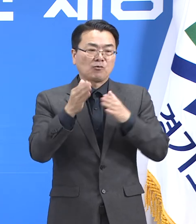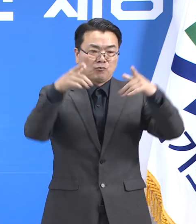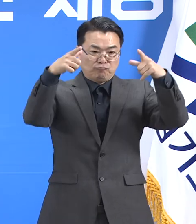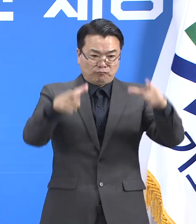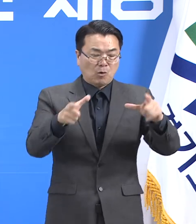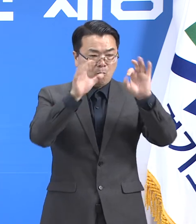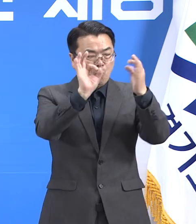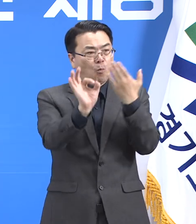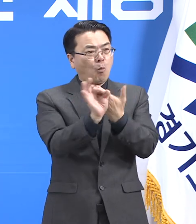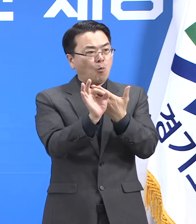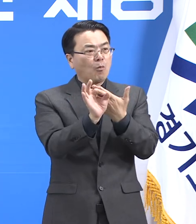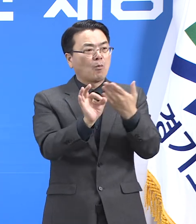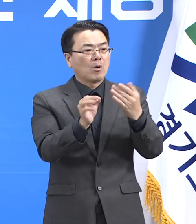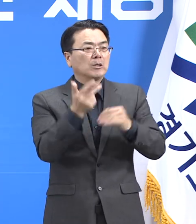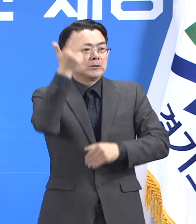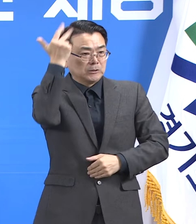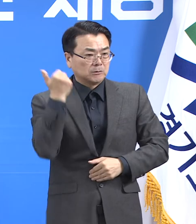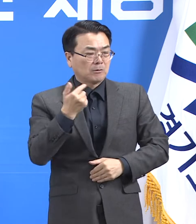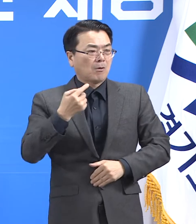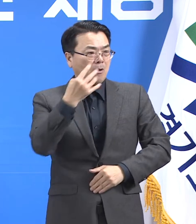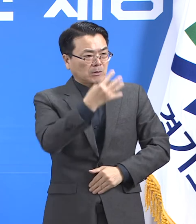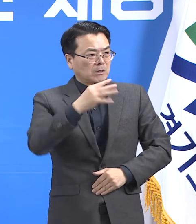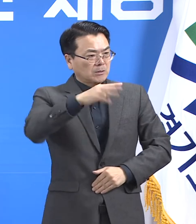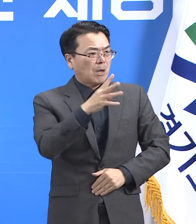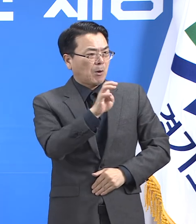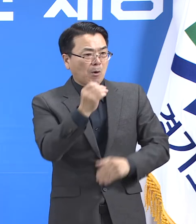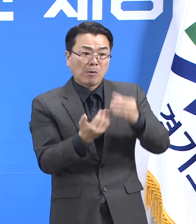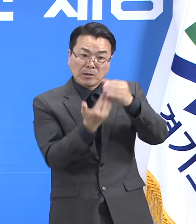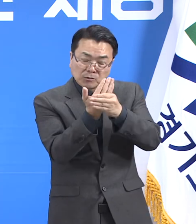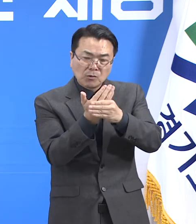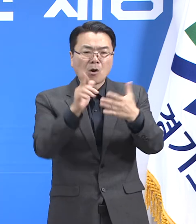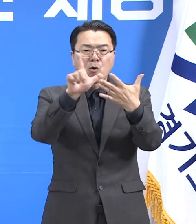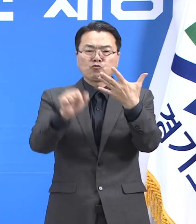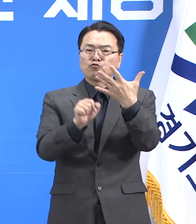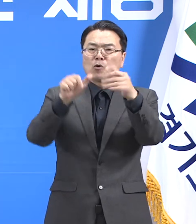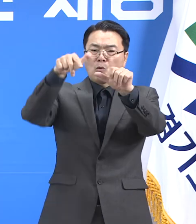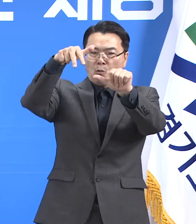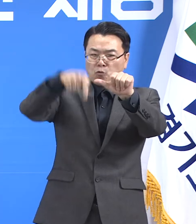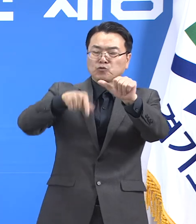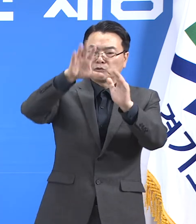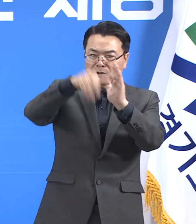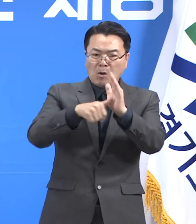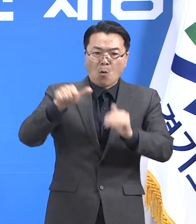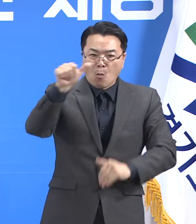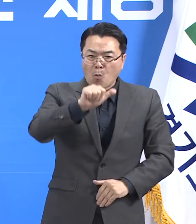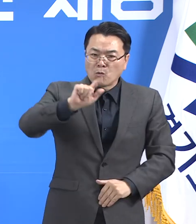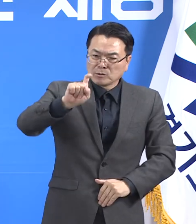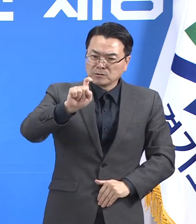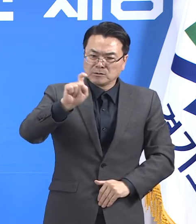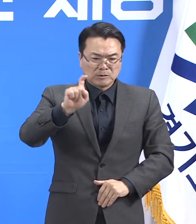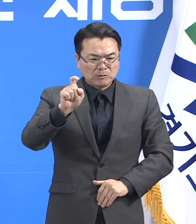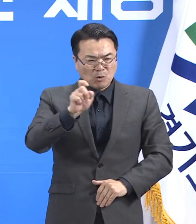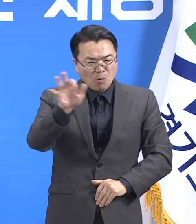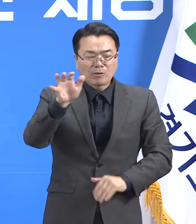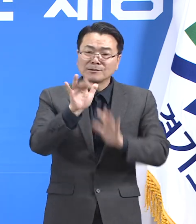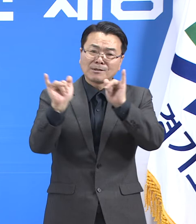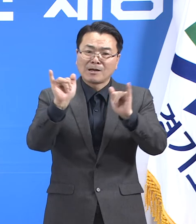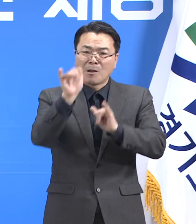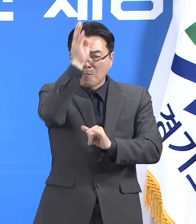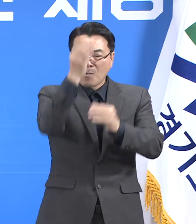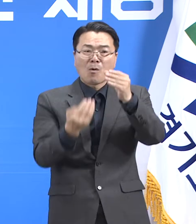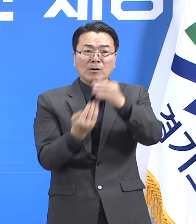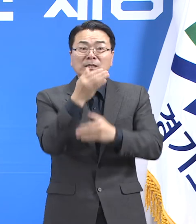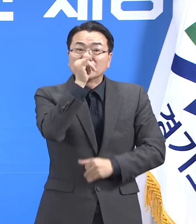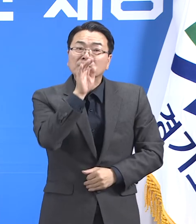단위 신규 확진자는 4,462명이며 지난 9월 4주 차에는 5,612명을 기도한 바가 있습니다.